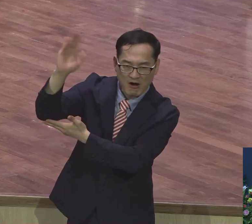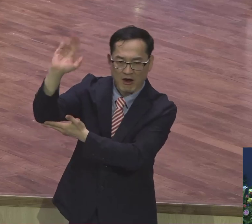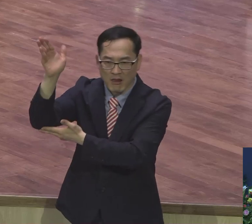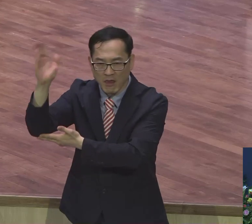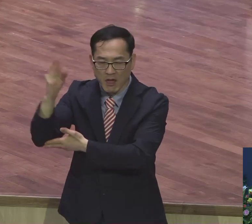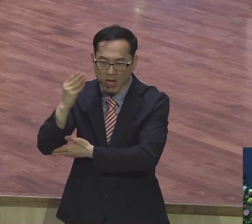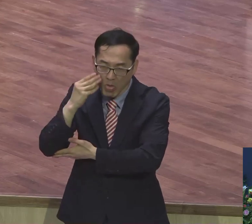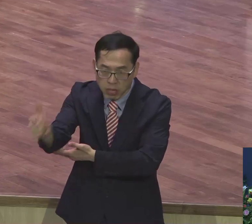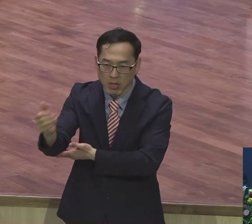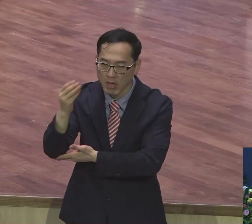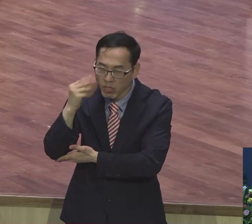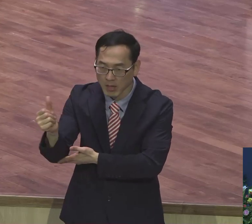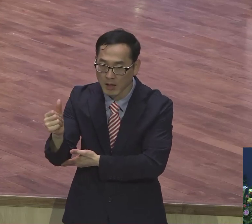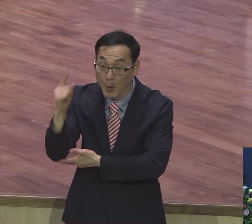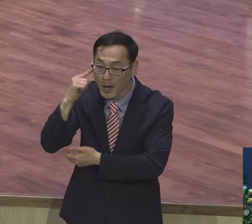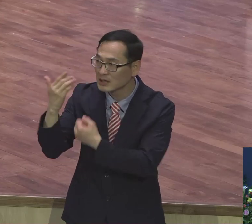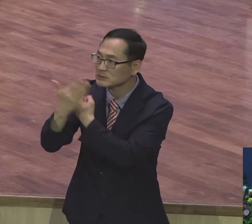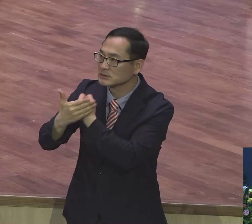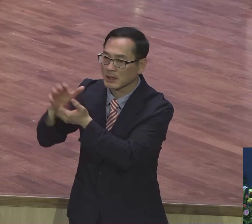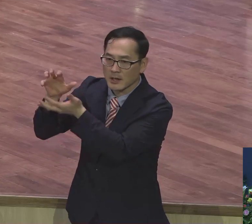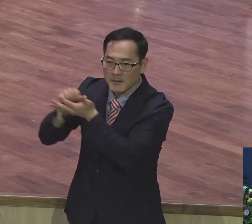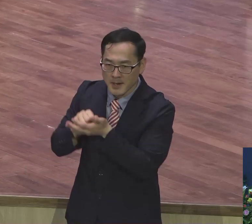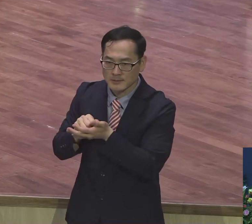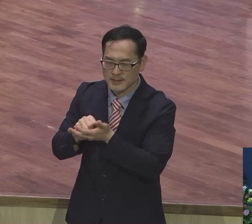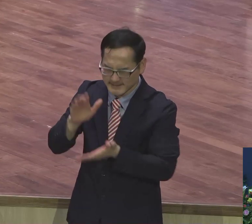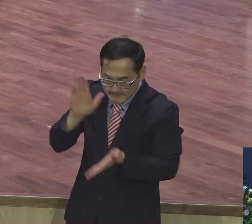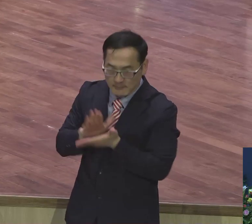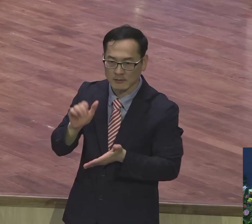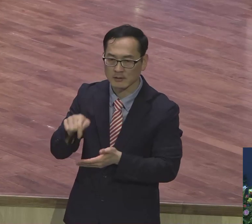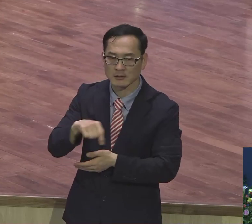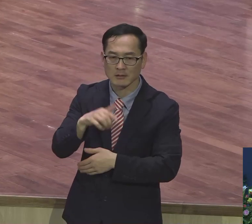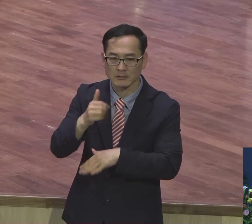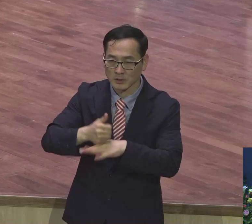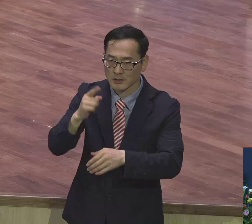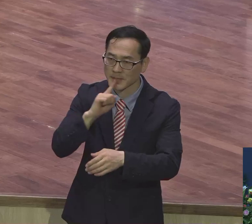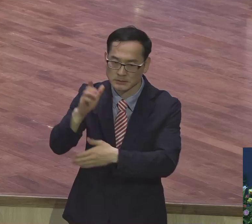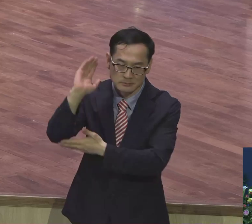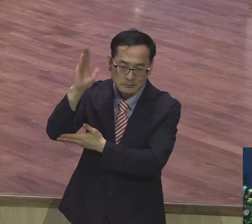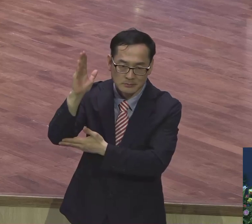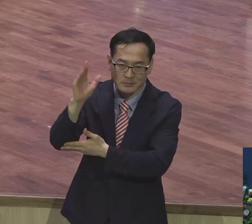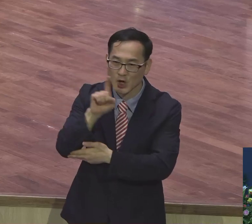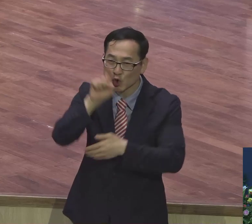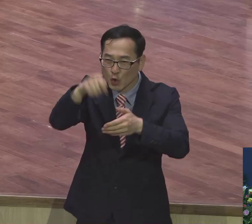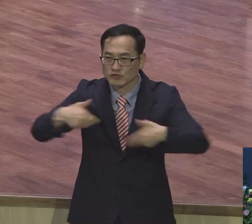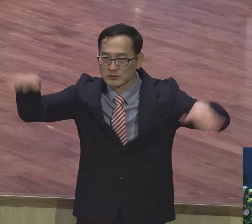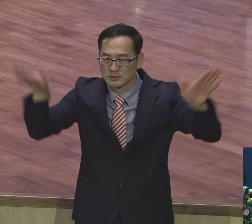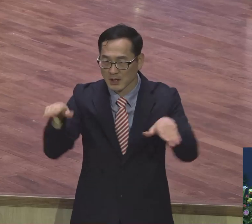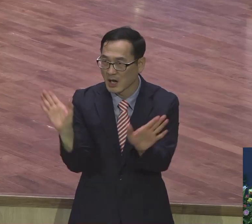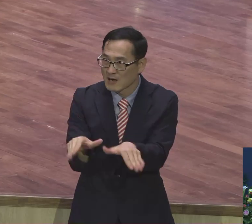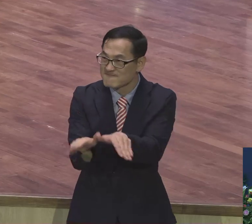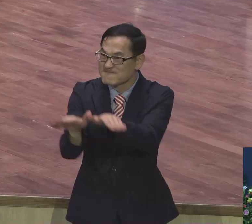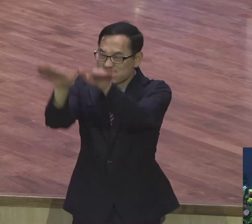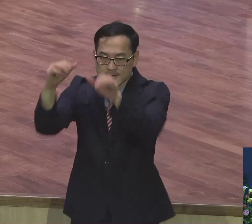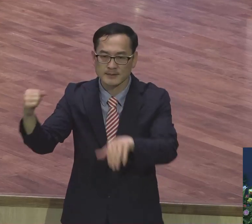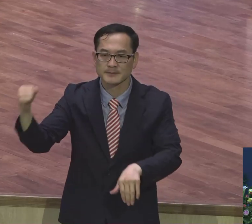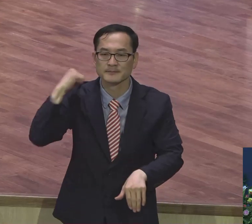졸졸 나와 바투 은혜가 바파바가 나와 그 사람은요 독수리 날개침 올라가는 삶